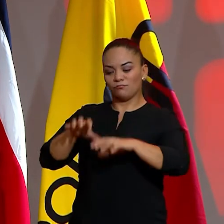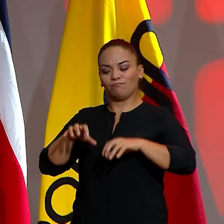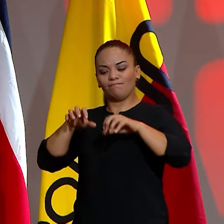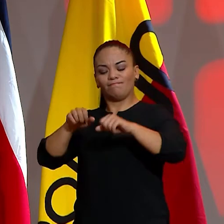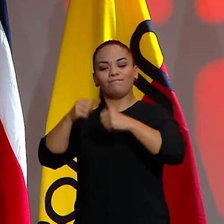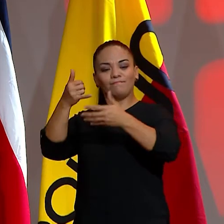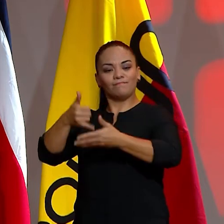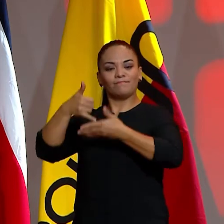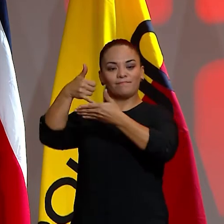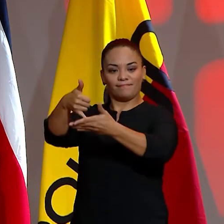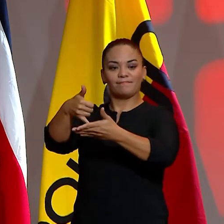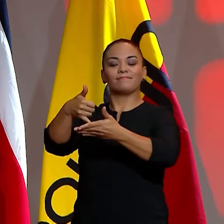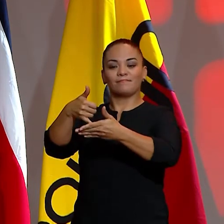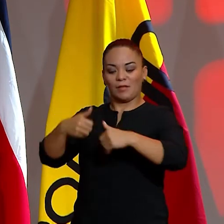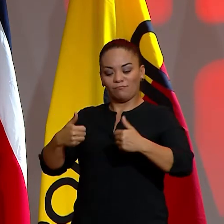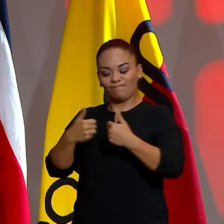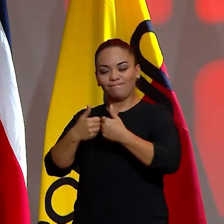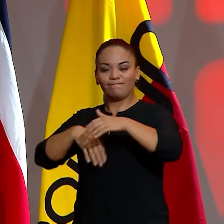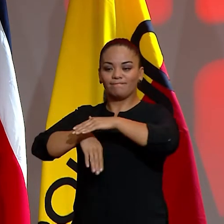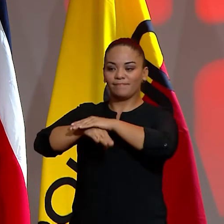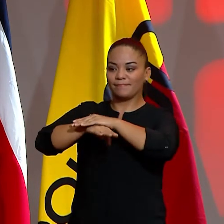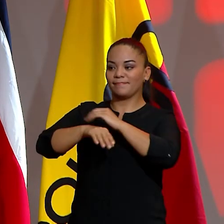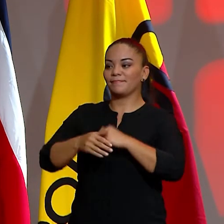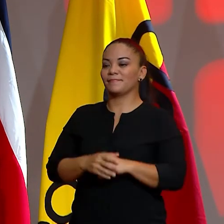de los certámenes de balompié nacional.